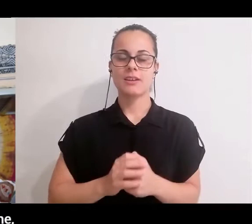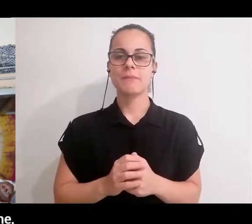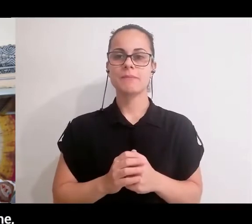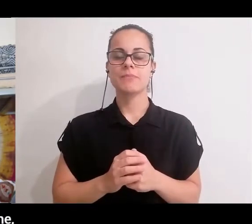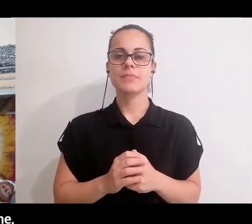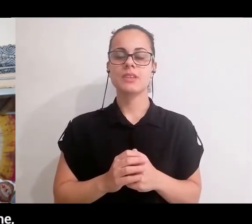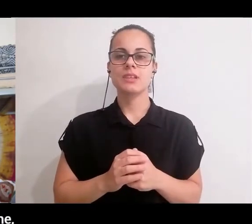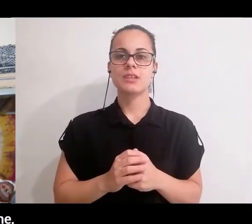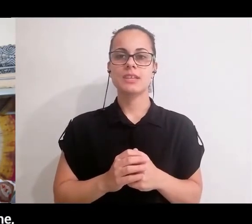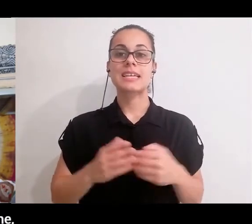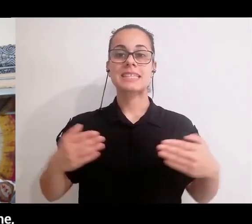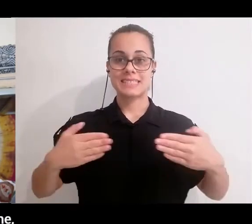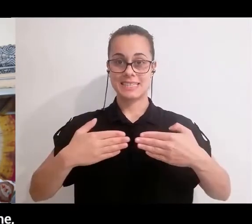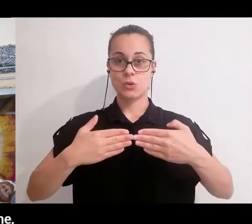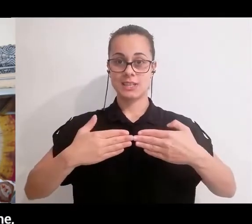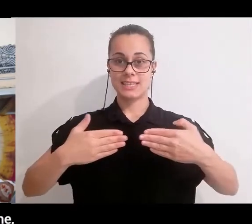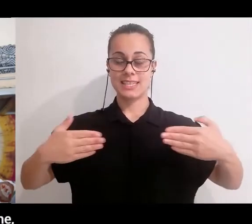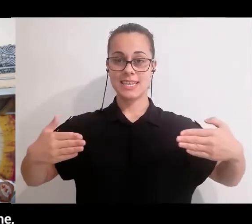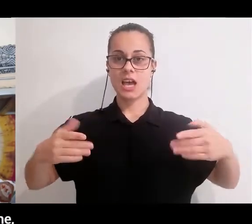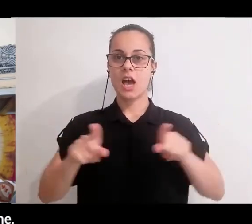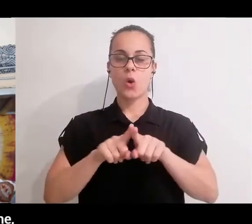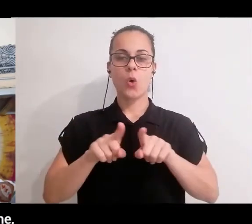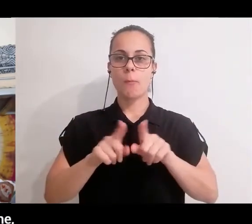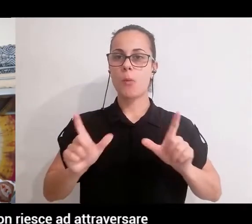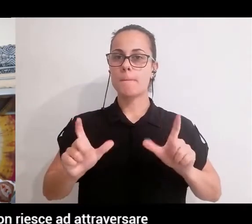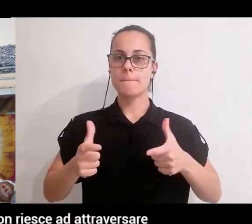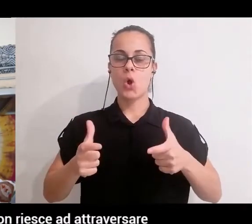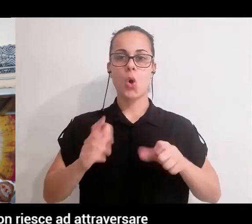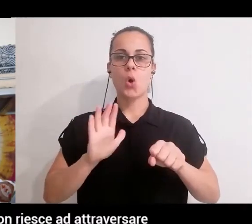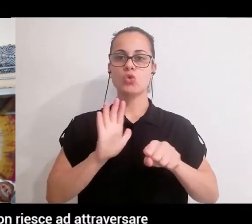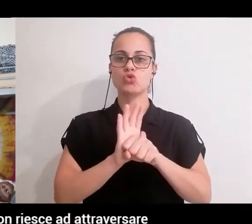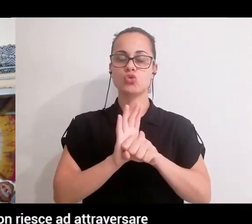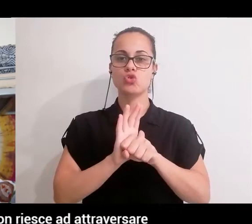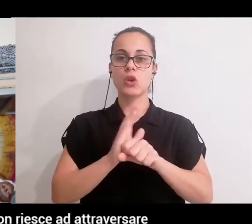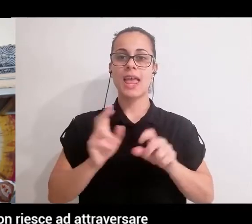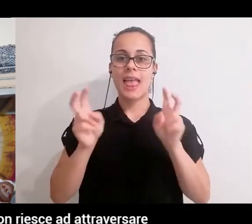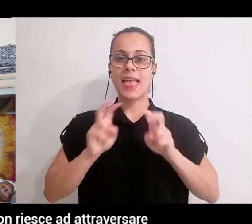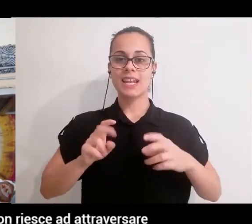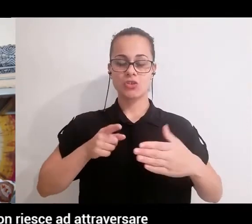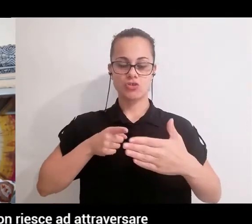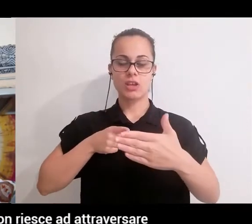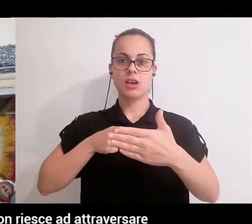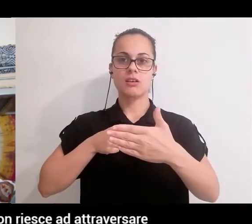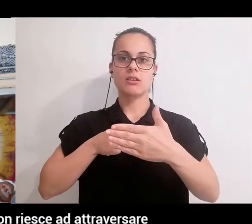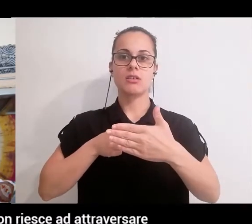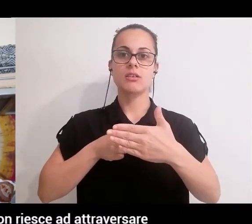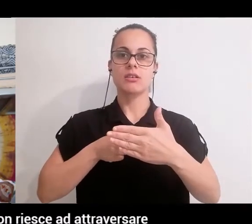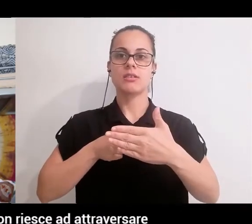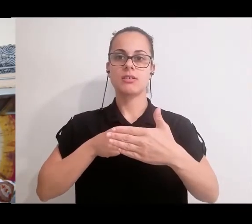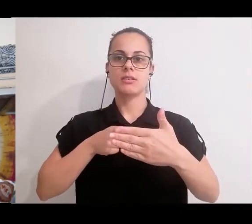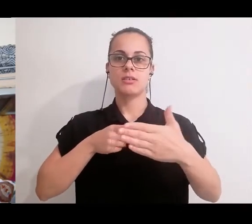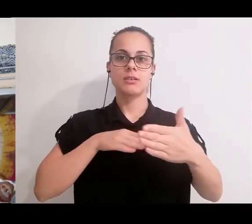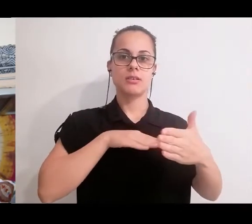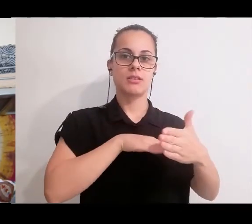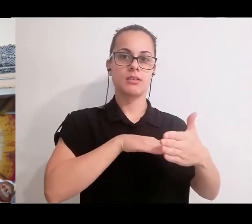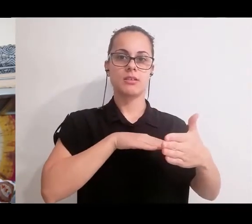Questa diga funziona proprio da ostruzione. Quindi quando arriva l'energia, l'energia non riesce ad attraversare